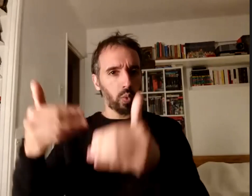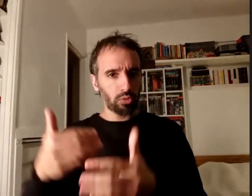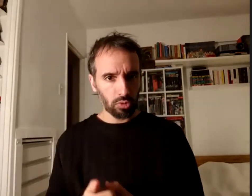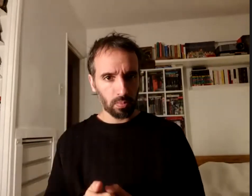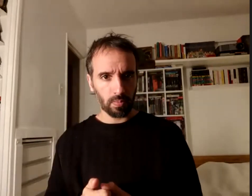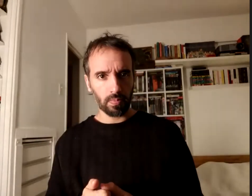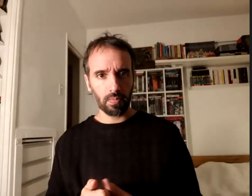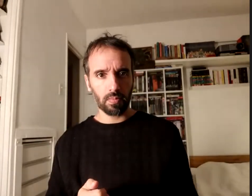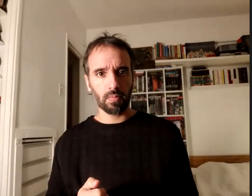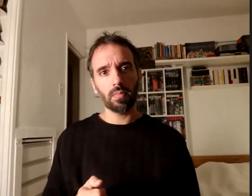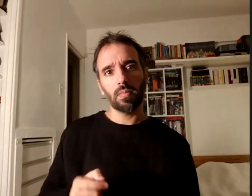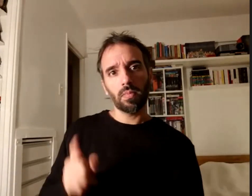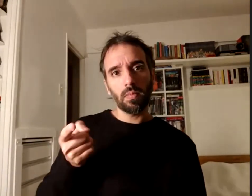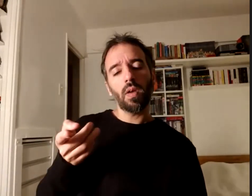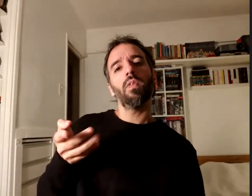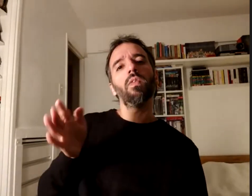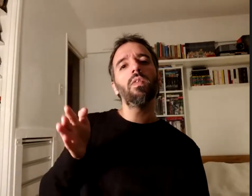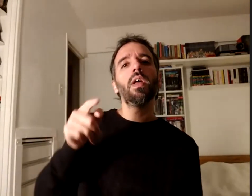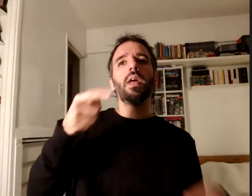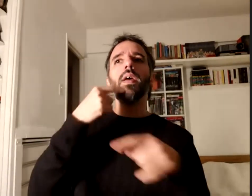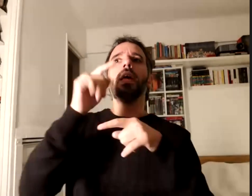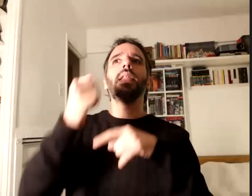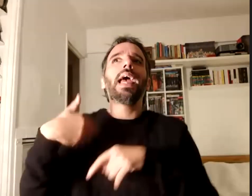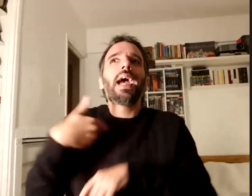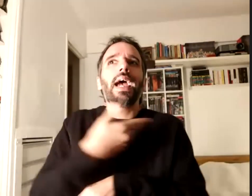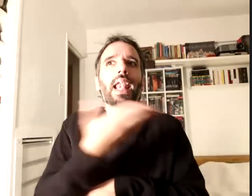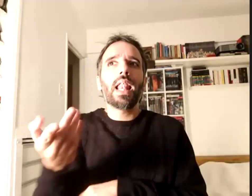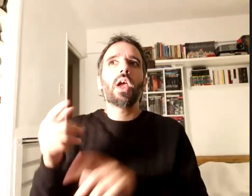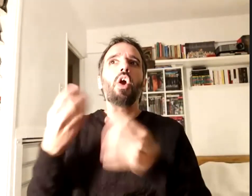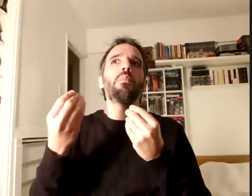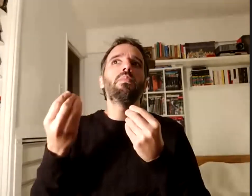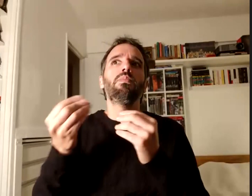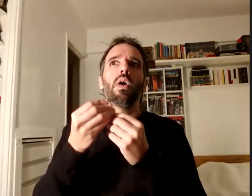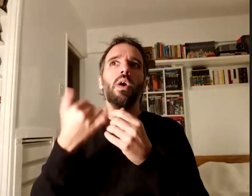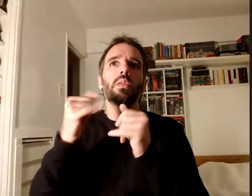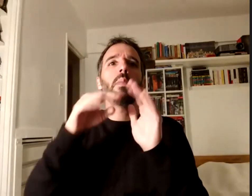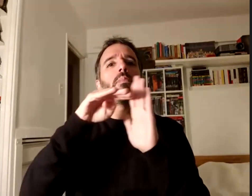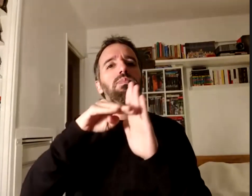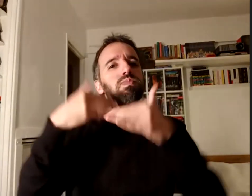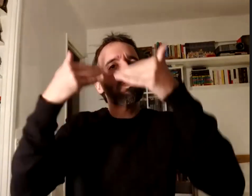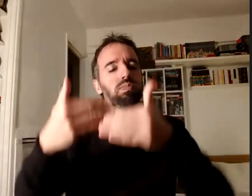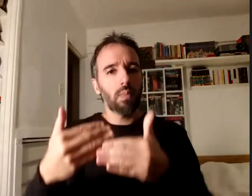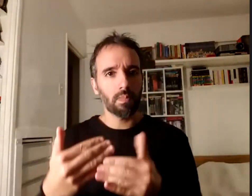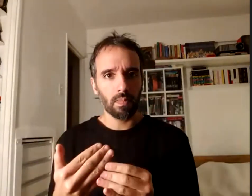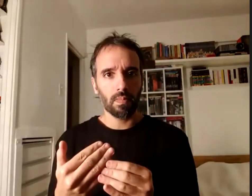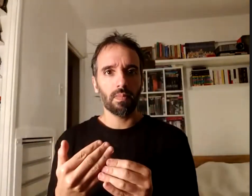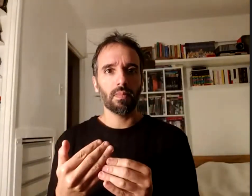estructural en general es como conté al principio el clima que yo encontré al principio era